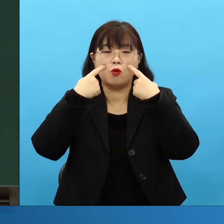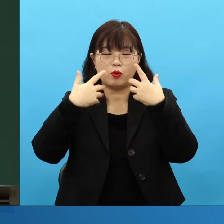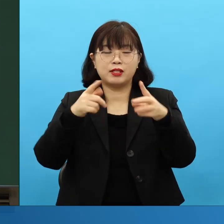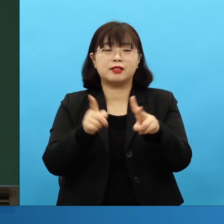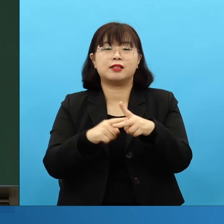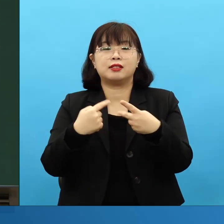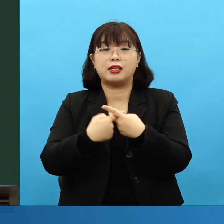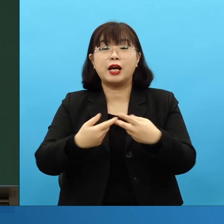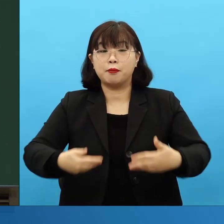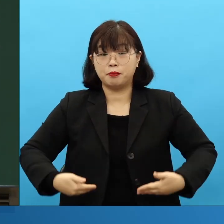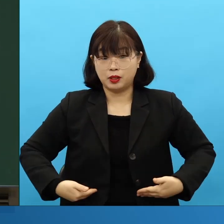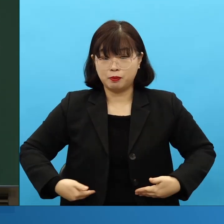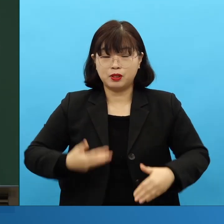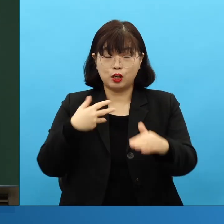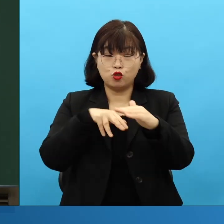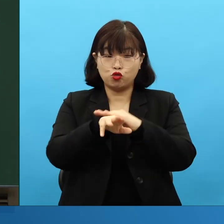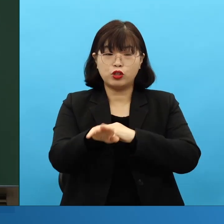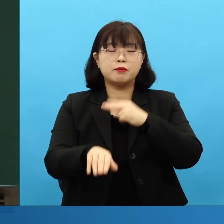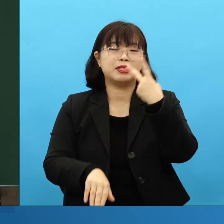수레국 2장 1절에 10절입니다.